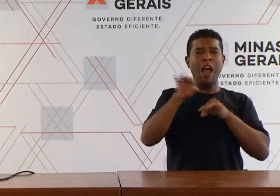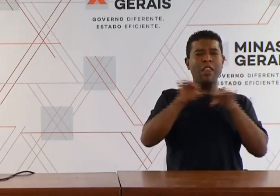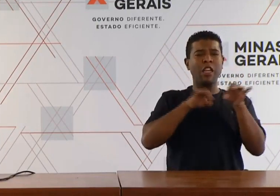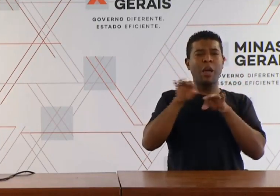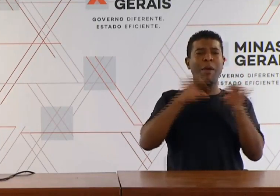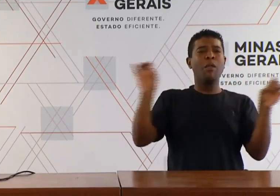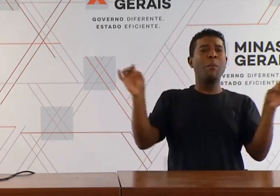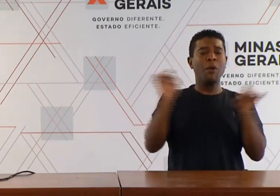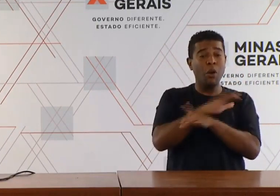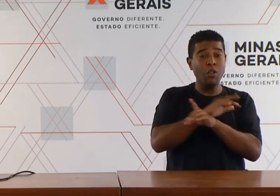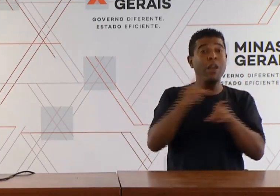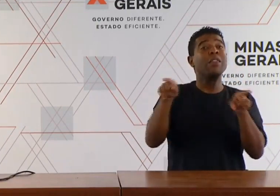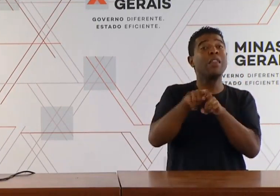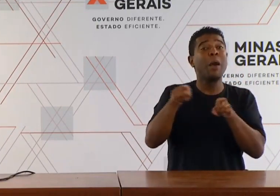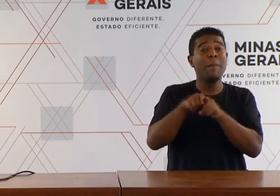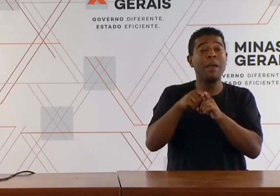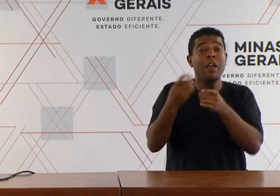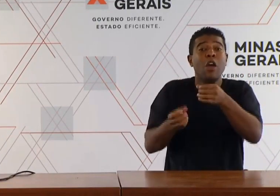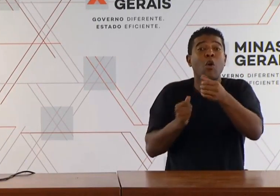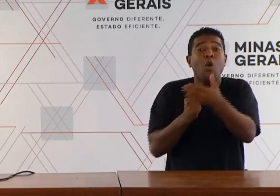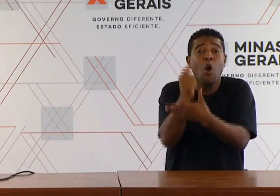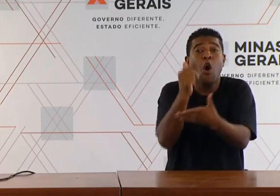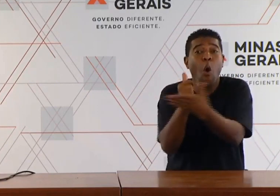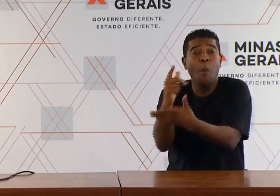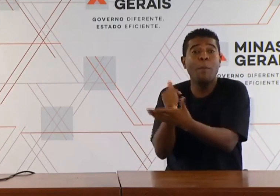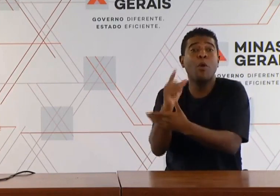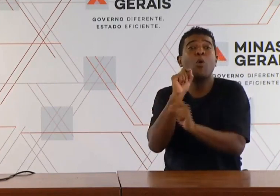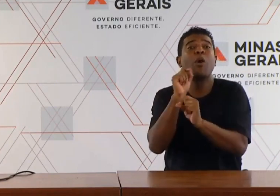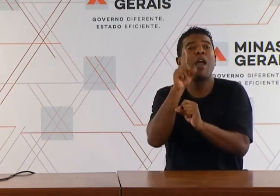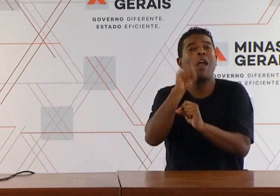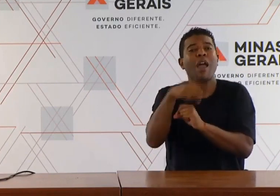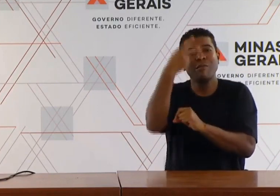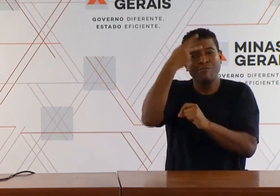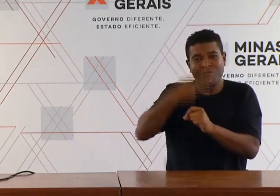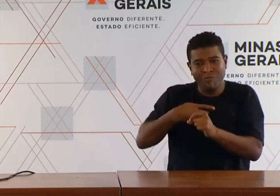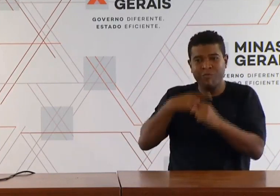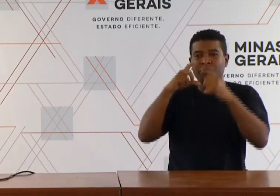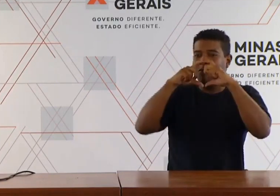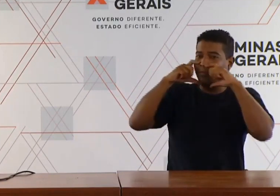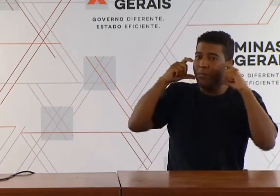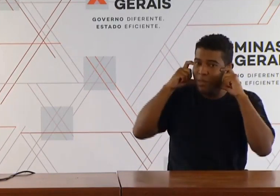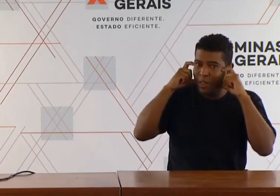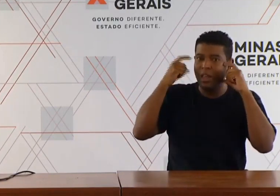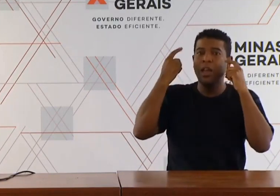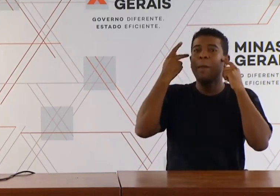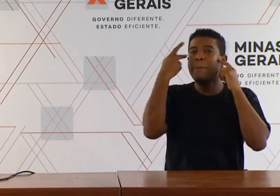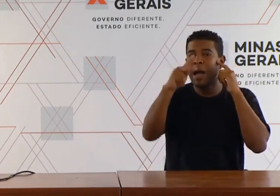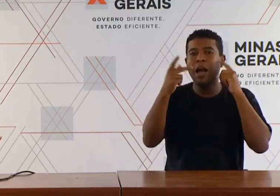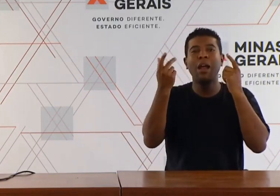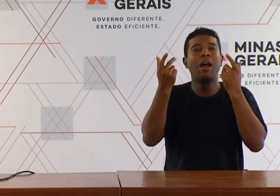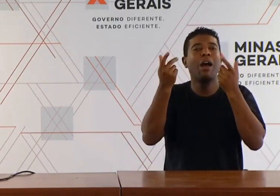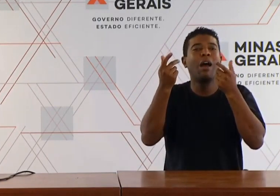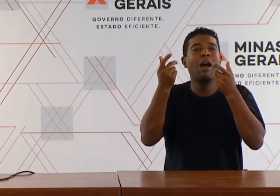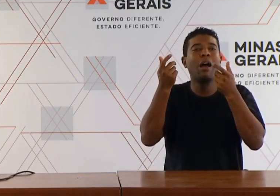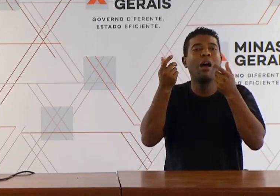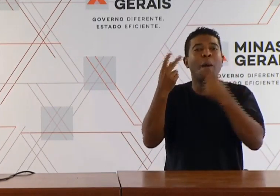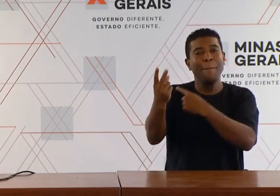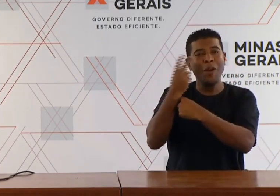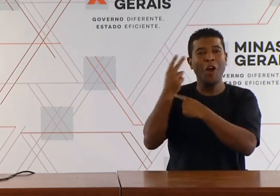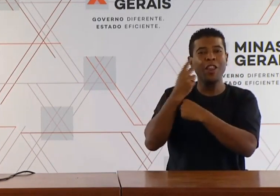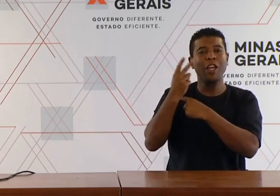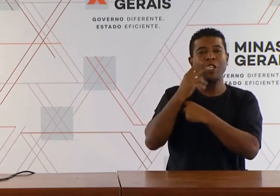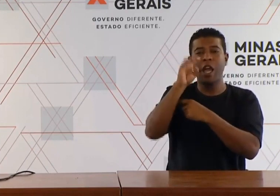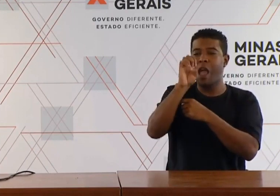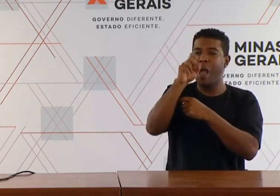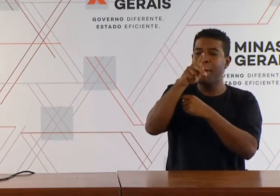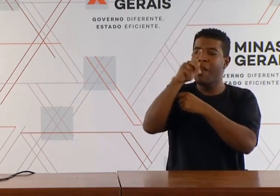aquisição de APIs, no caso dos servidores que terão que se deslocar nessas condições eventuais e muito pequenas. Então, a gente está bem